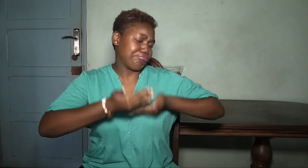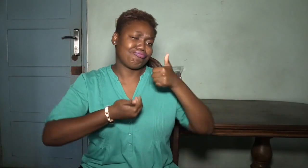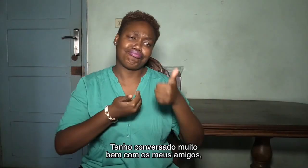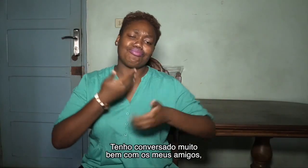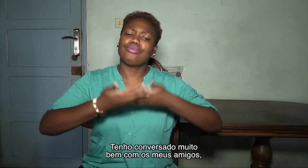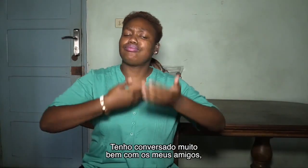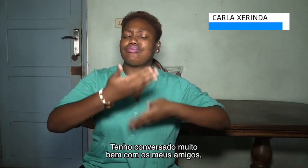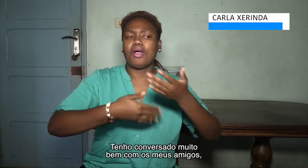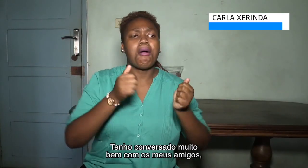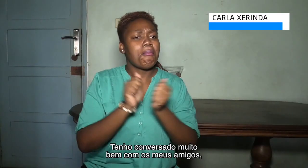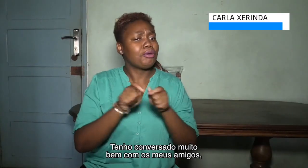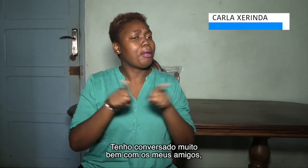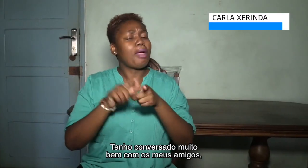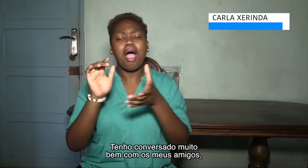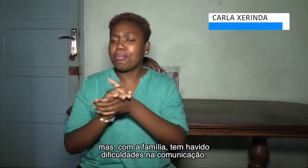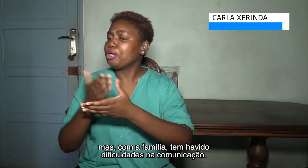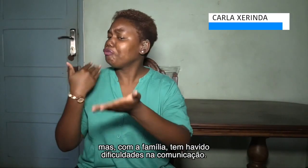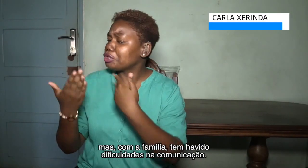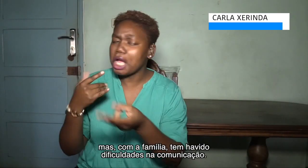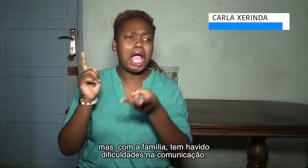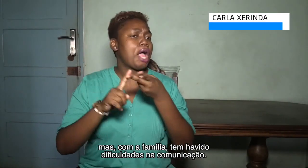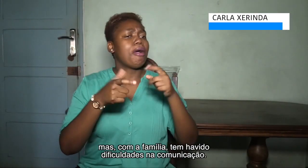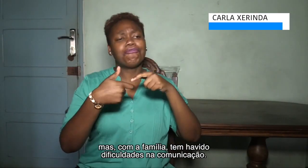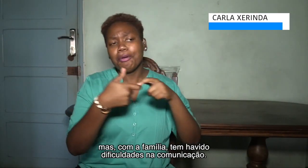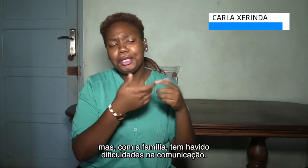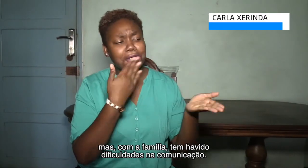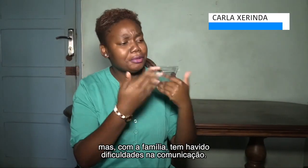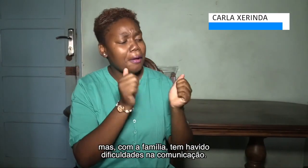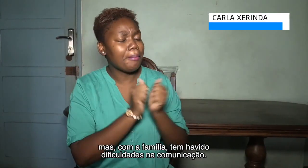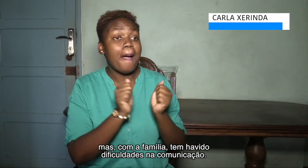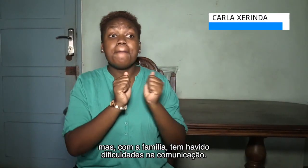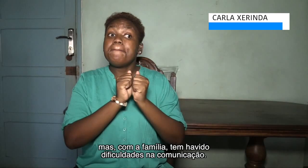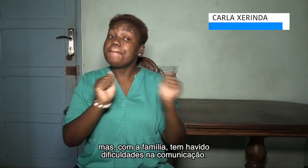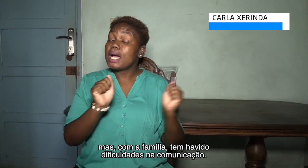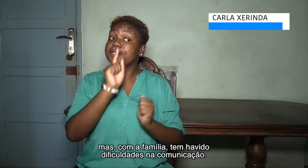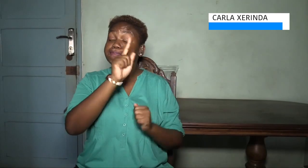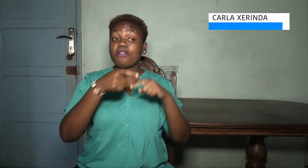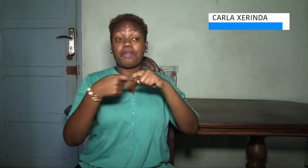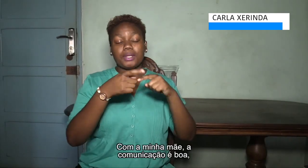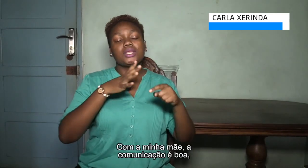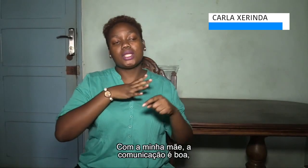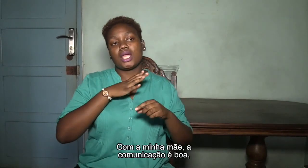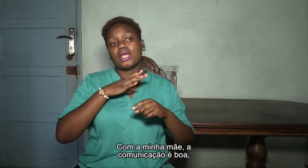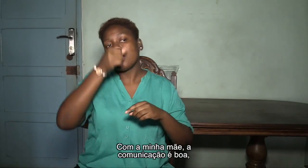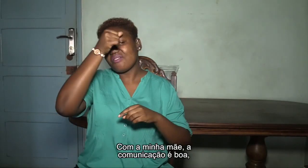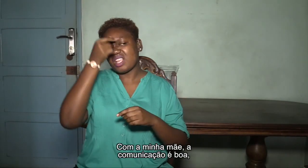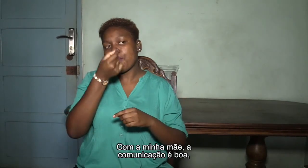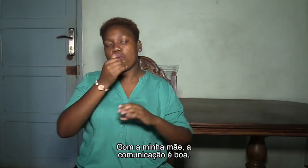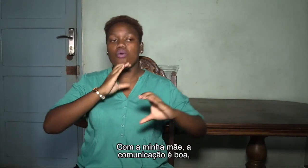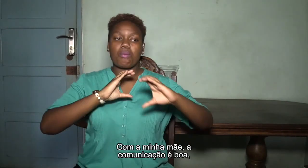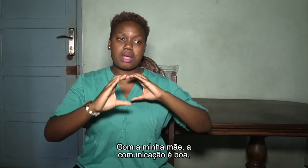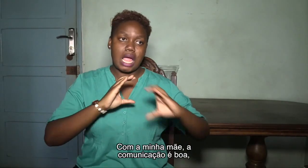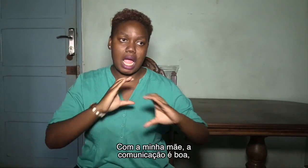Tenho conversado muito bem com os meus amigos. Mas com a família tem havido dificuldades na comunicação. Com a minha mãe,